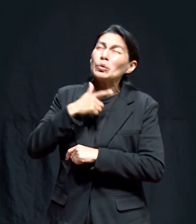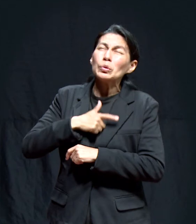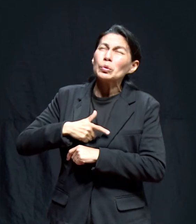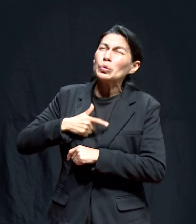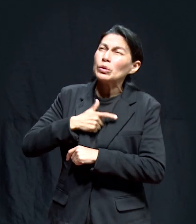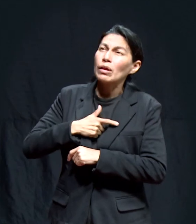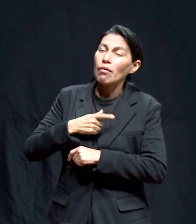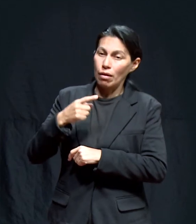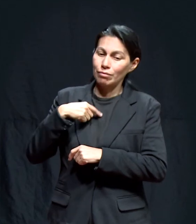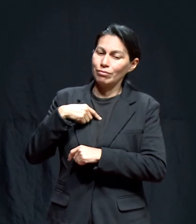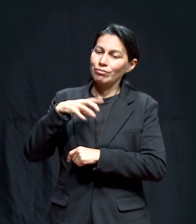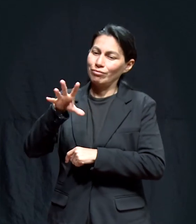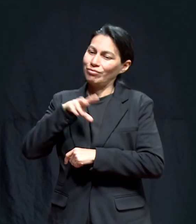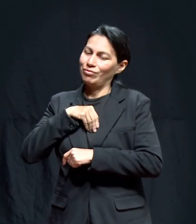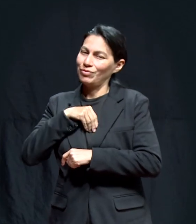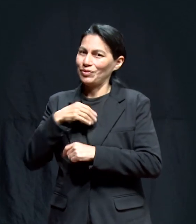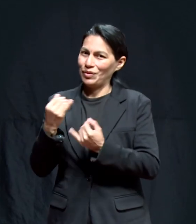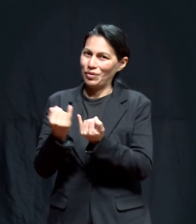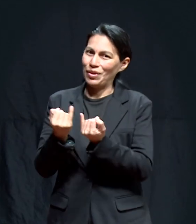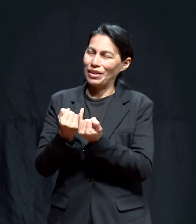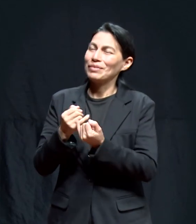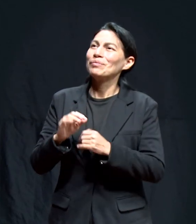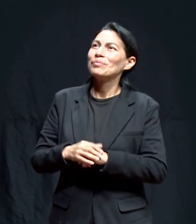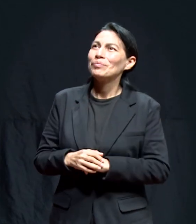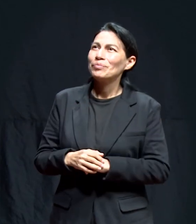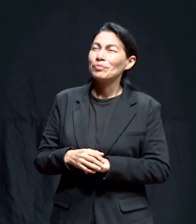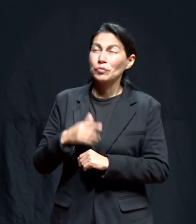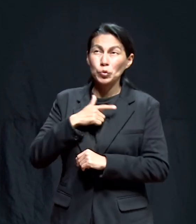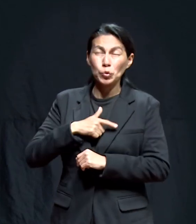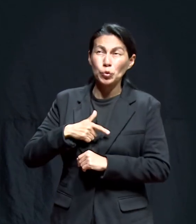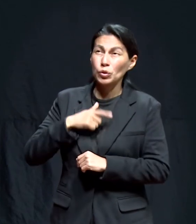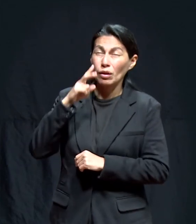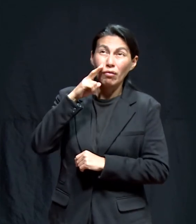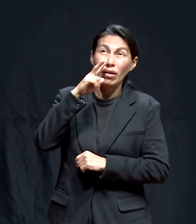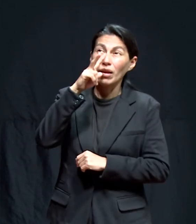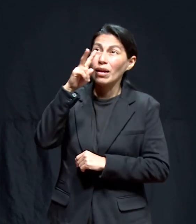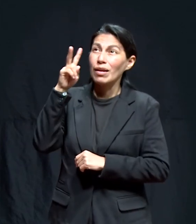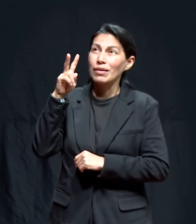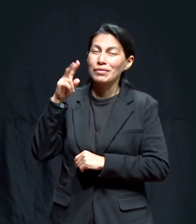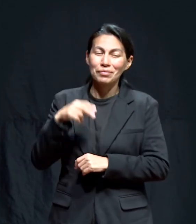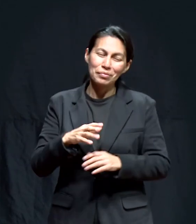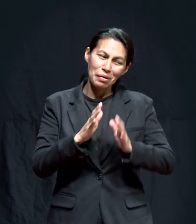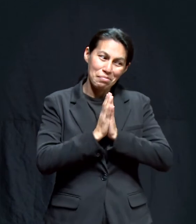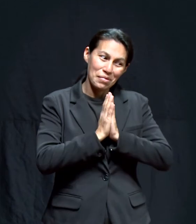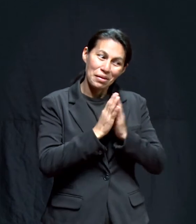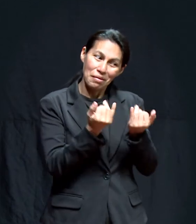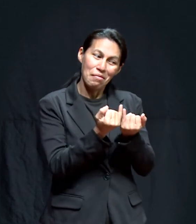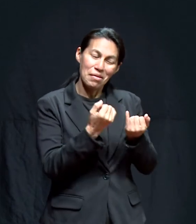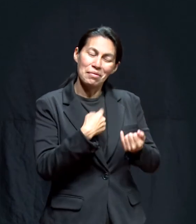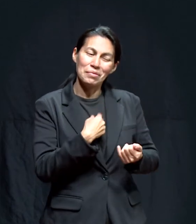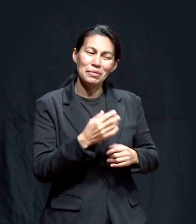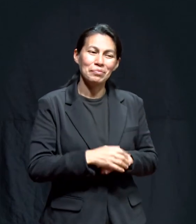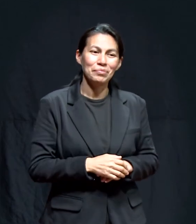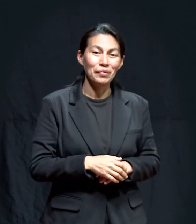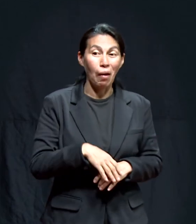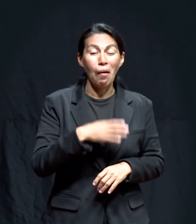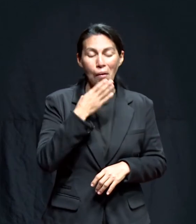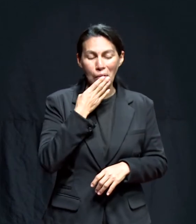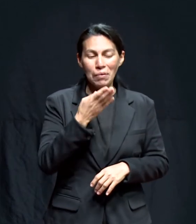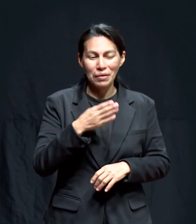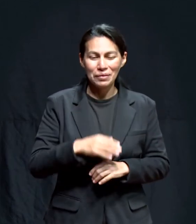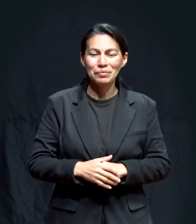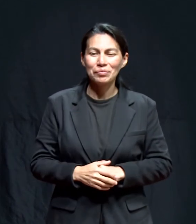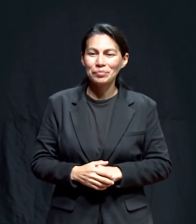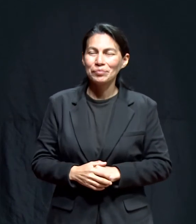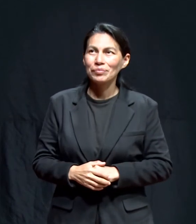de contemplar la naturaleza y el cielo. Me fascina. Amén. Y este... A mí también, ¿eh? Oh, qué